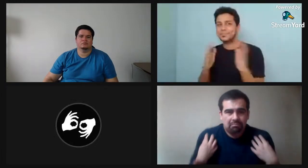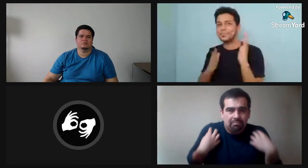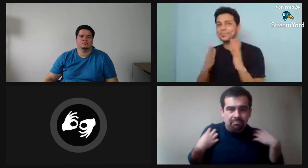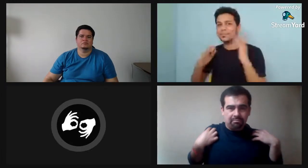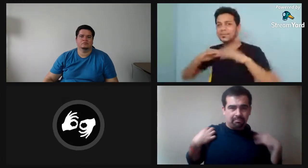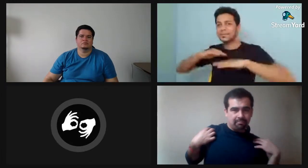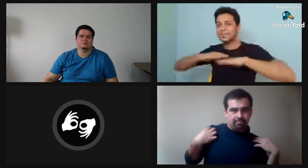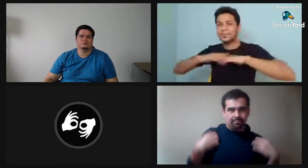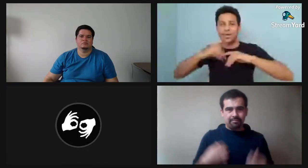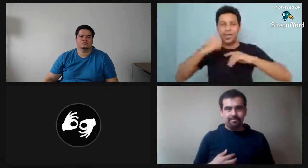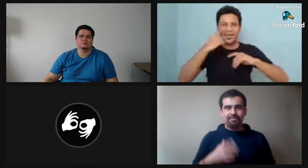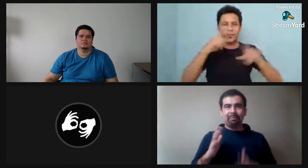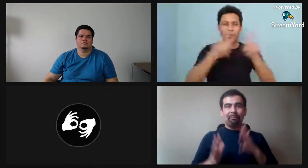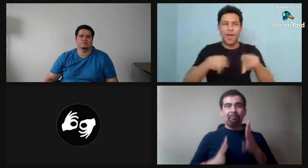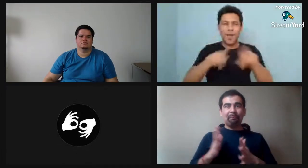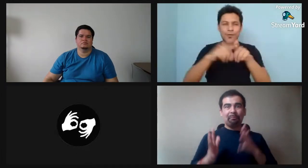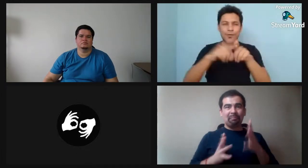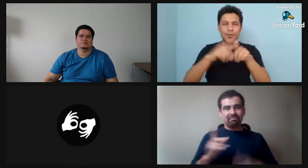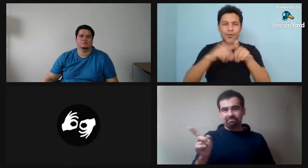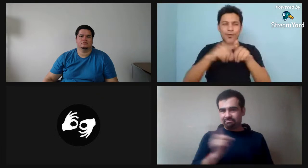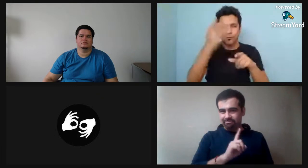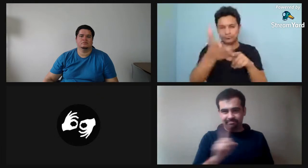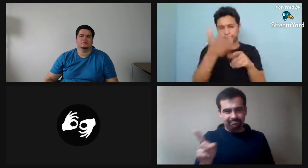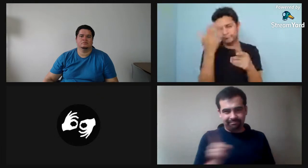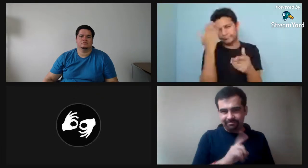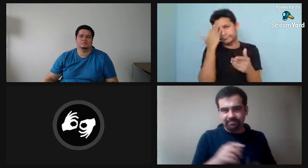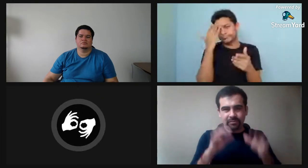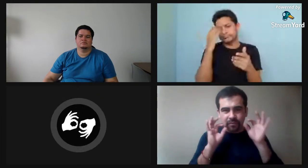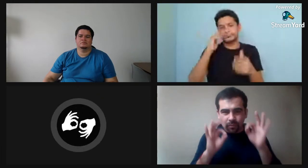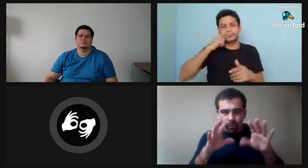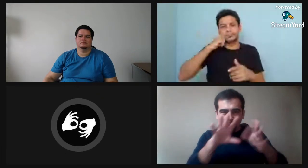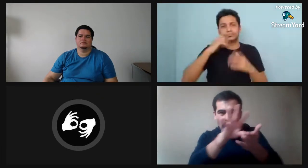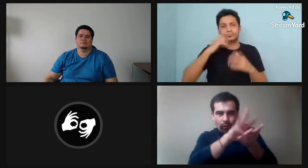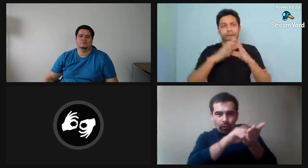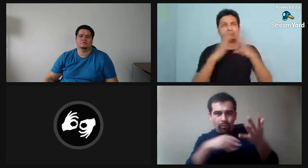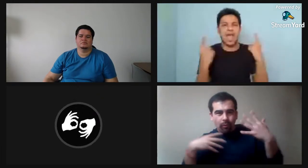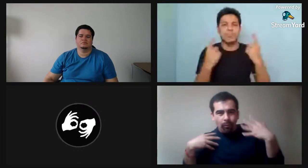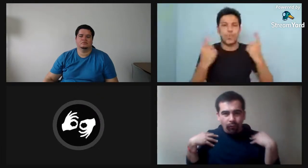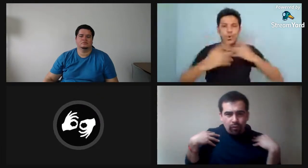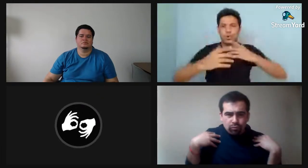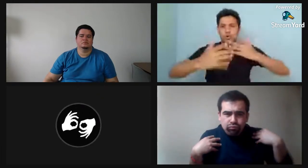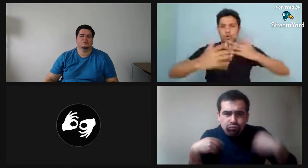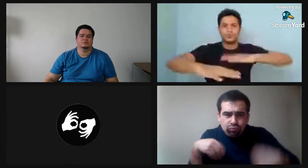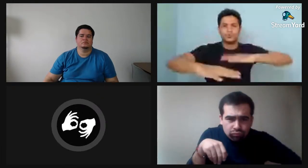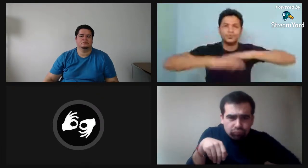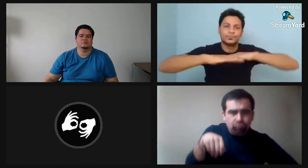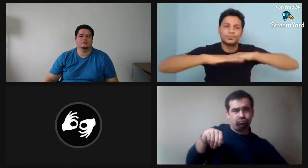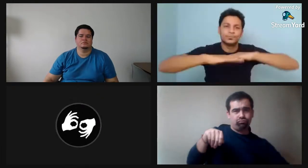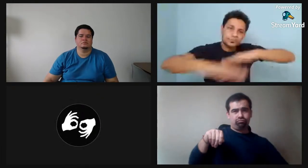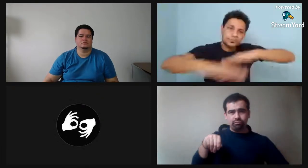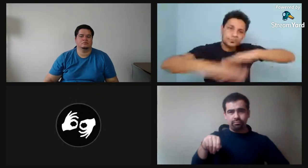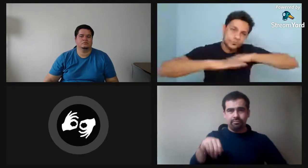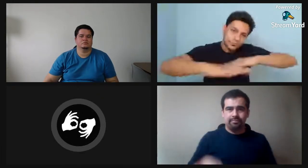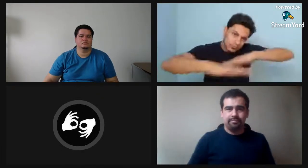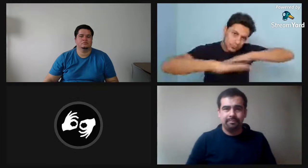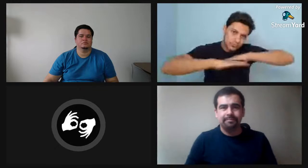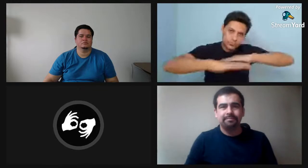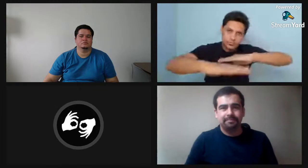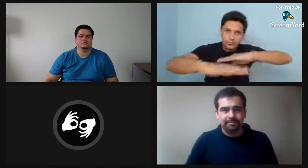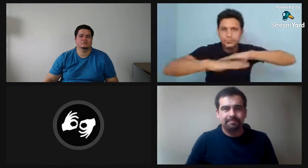Mover los hombros, por ejemplo. No es signar en un espacio neutral, de manera estática, sino